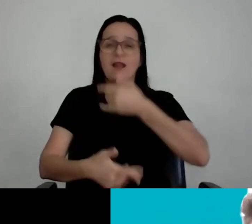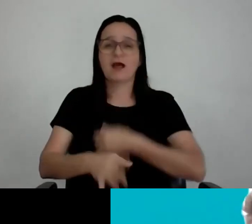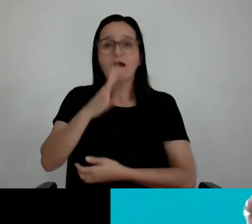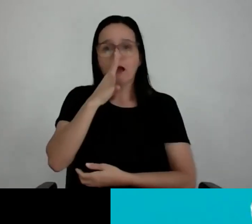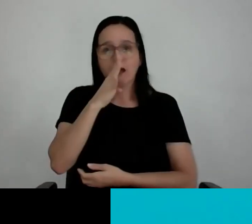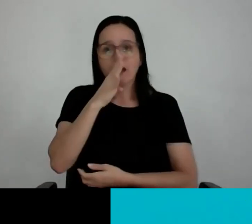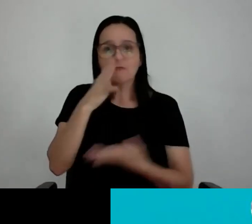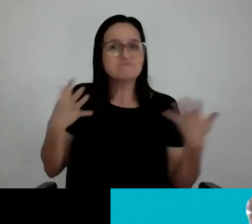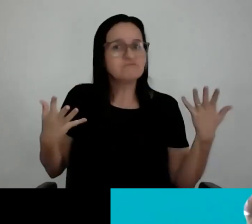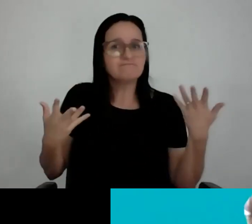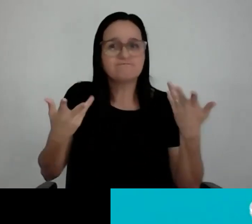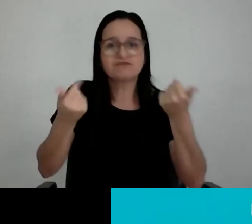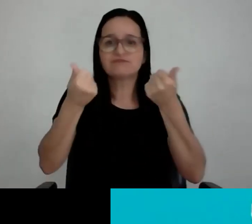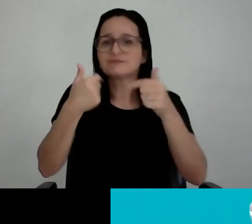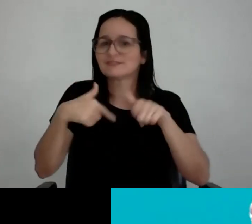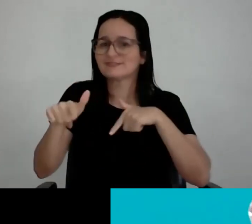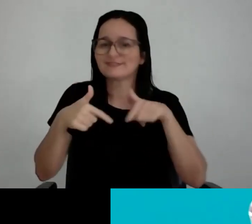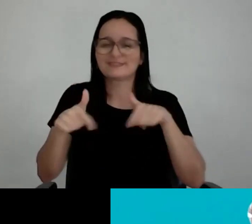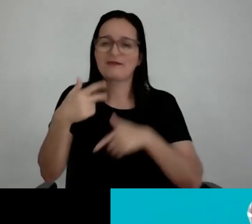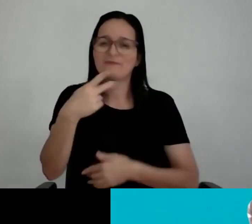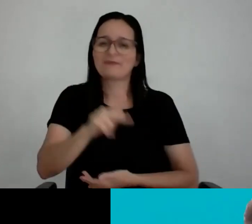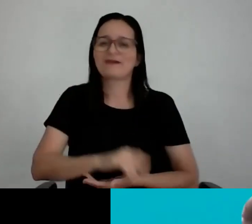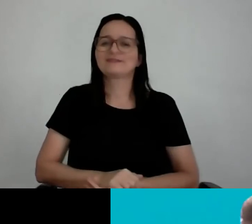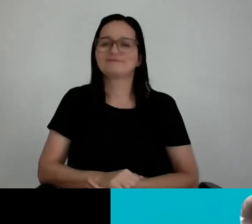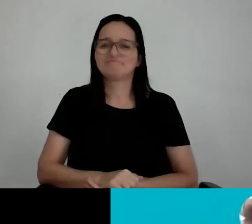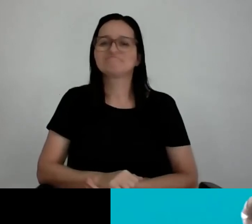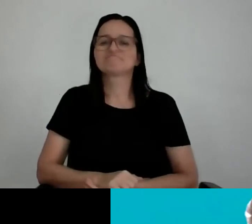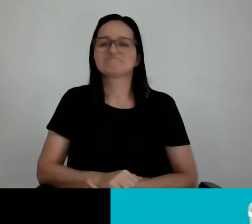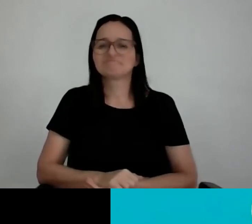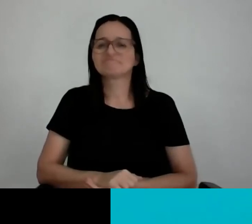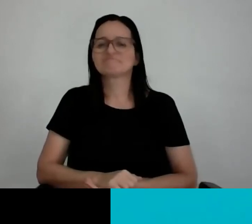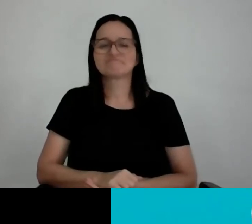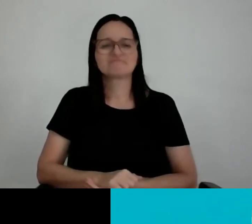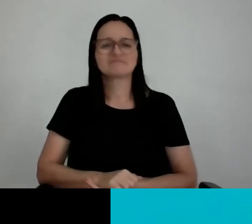trabalho, está todo mundo falando que é muito lindo, e você é genial.